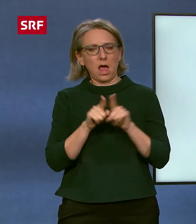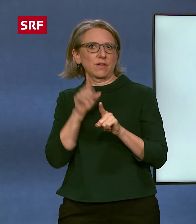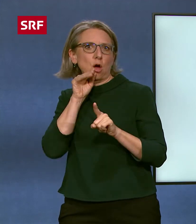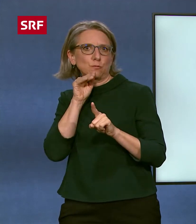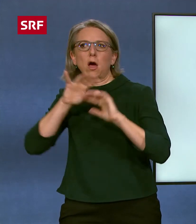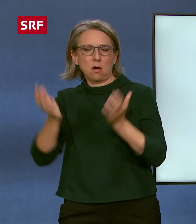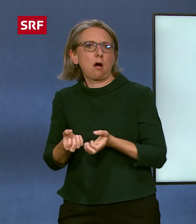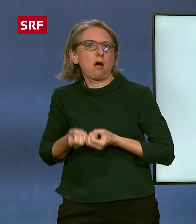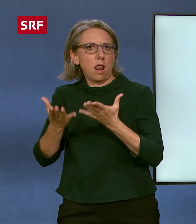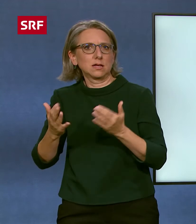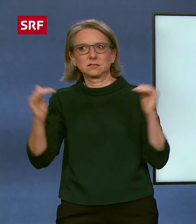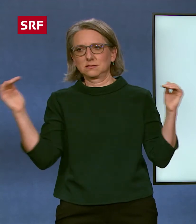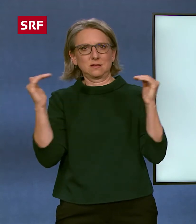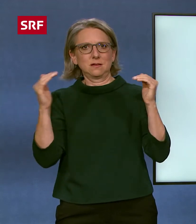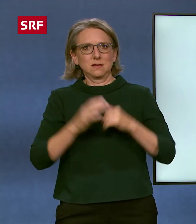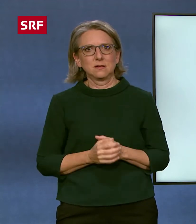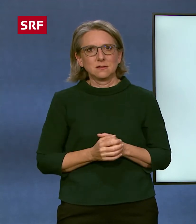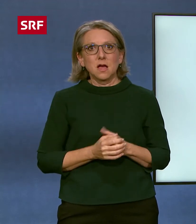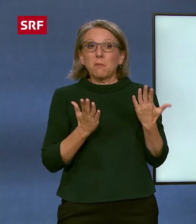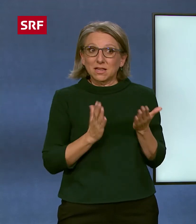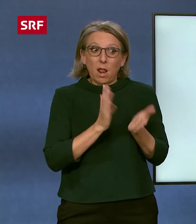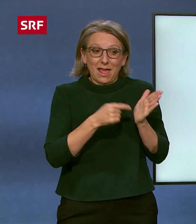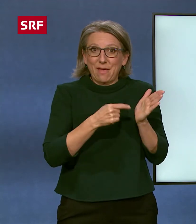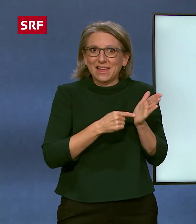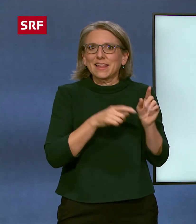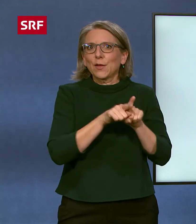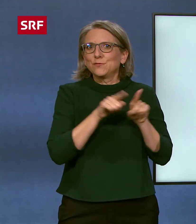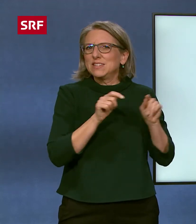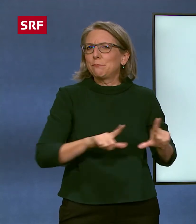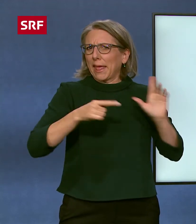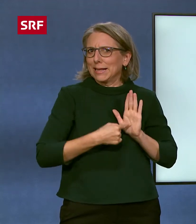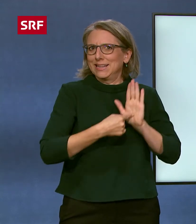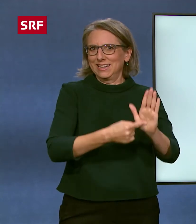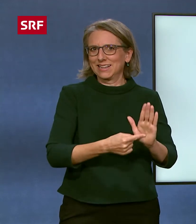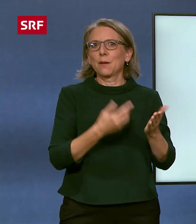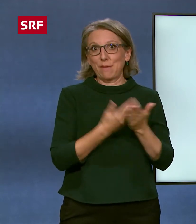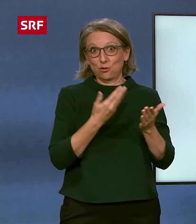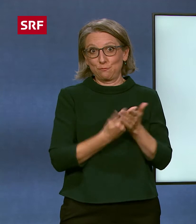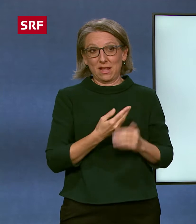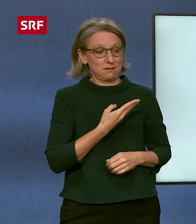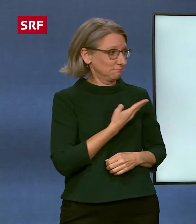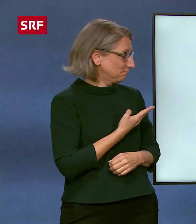Manche Gebärden sind wie ein mit dem Körper dargestelltes Bild. Zum Beispiel die Gebärde für Baby.